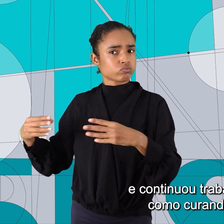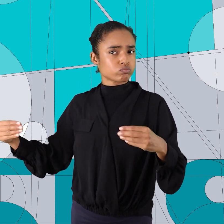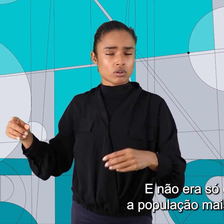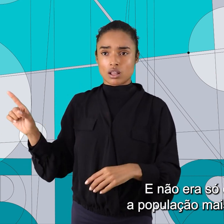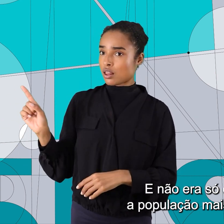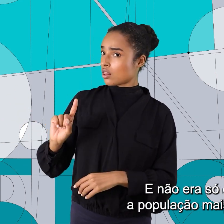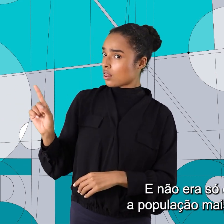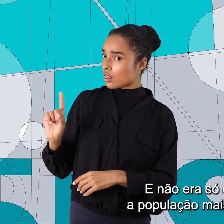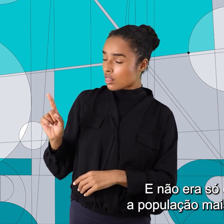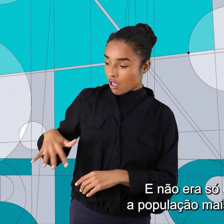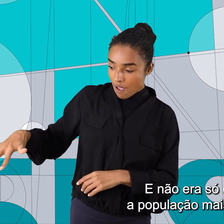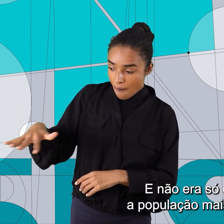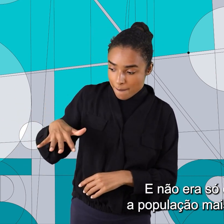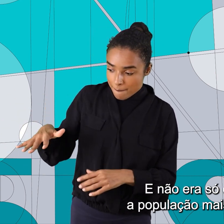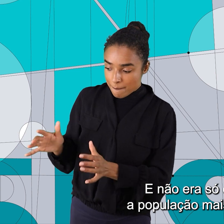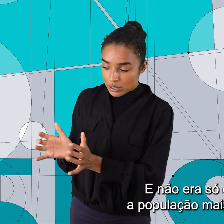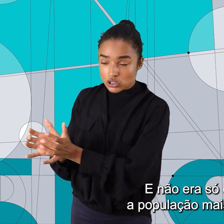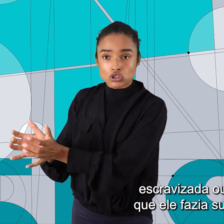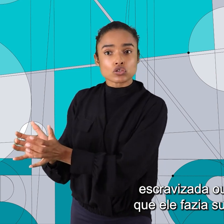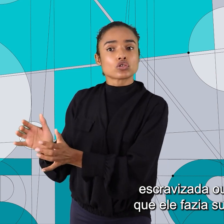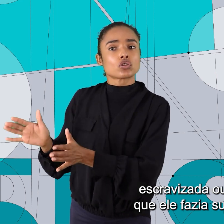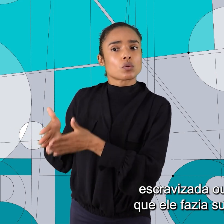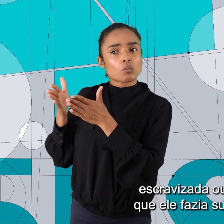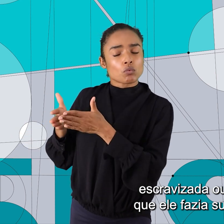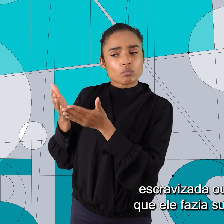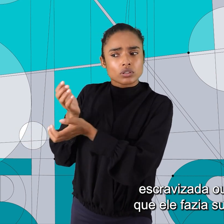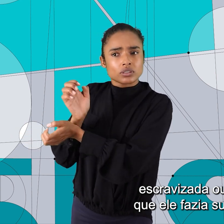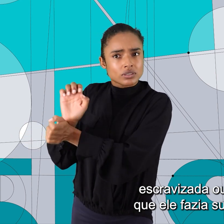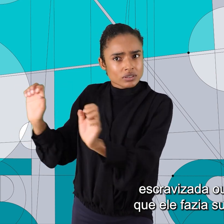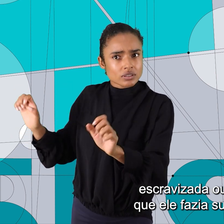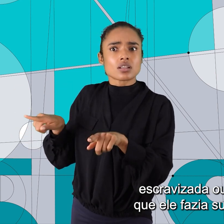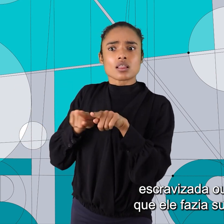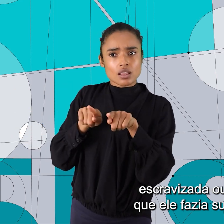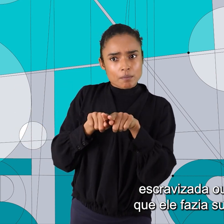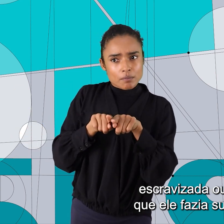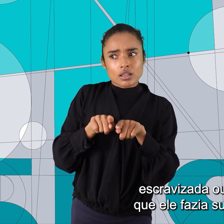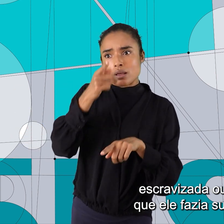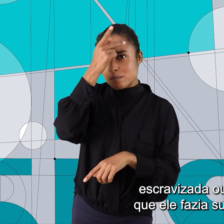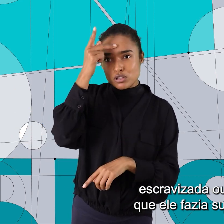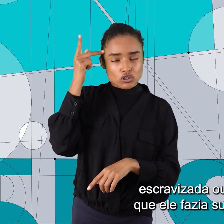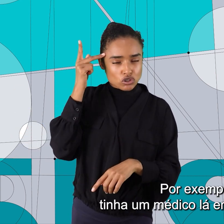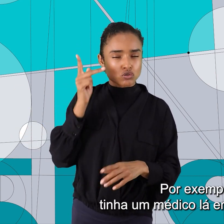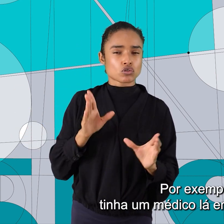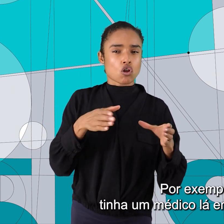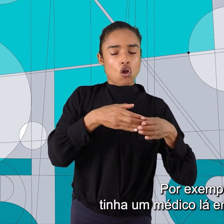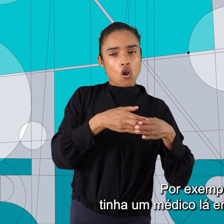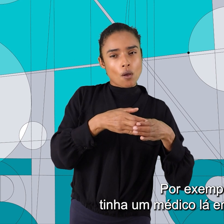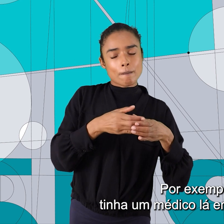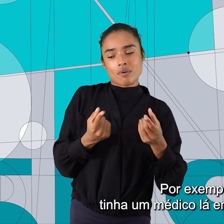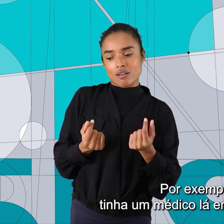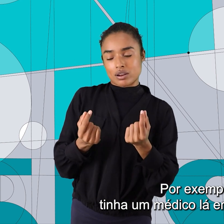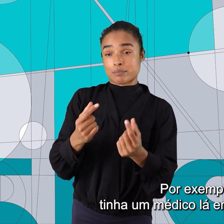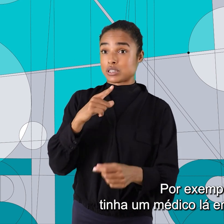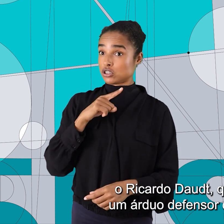E não era só entre a população mais pobre, escravizada ou livre que ele fazia sucesso. Por exemplo, tinha um